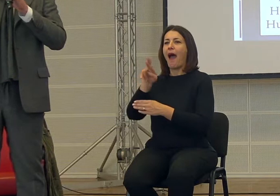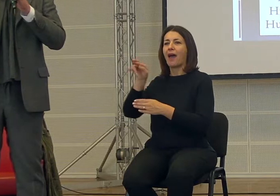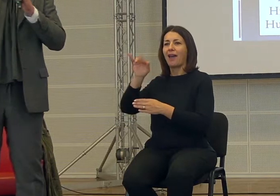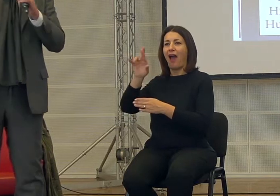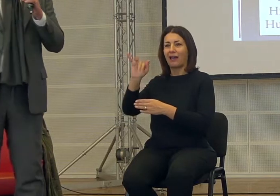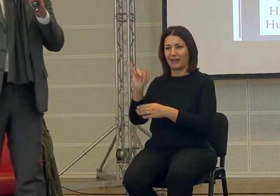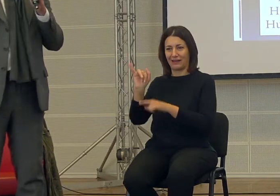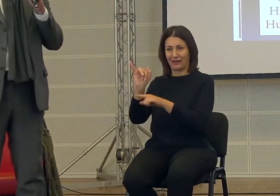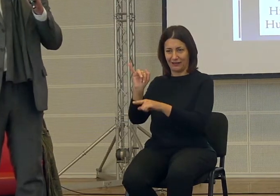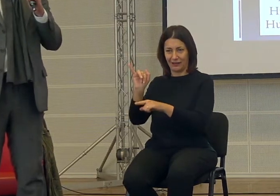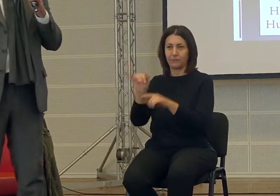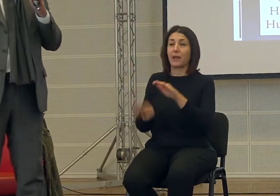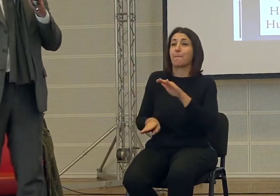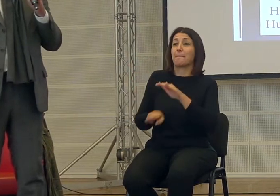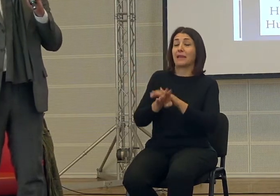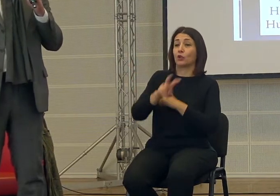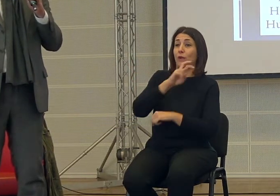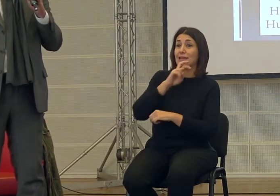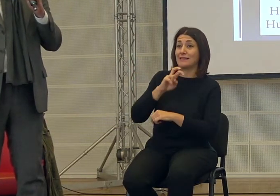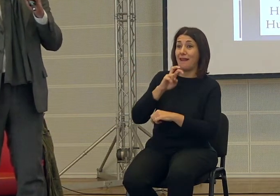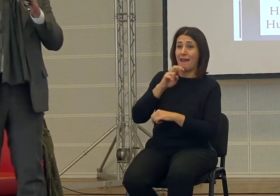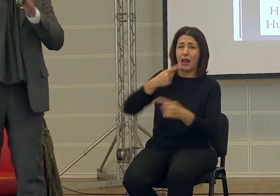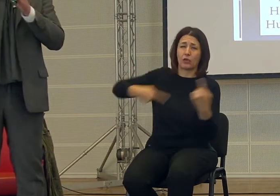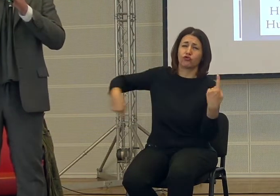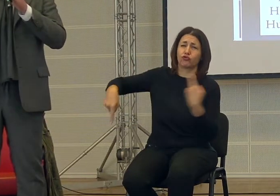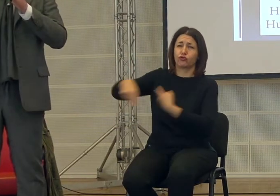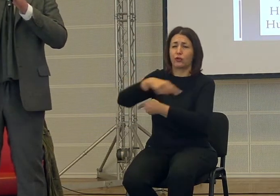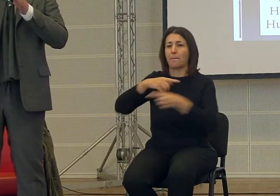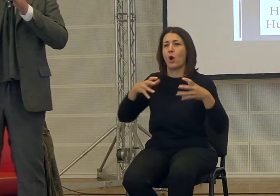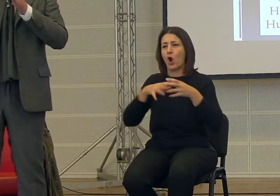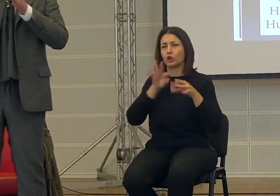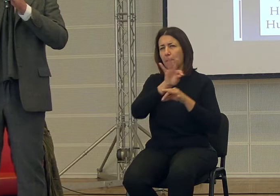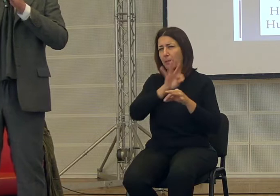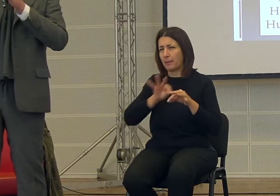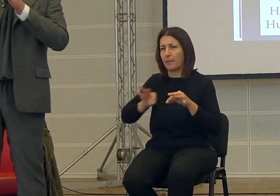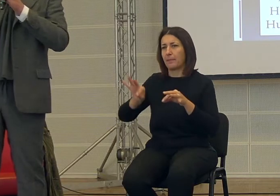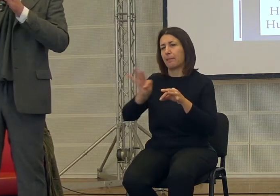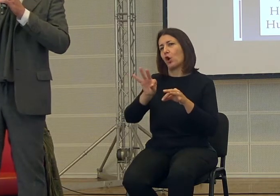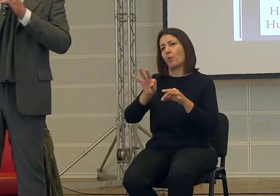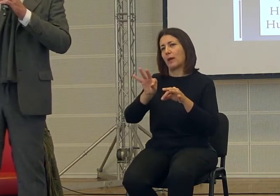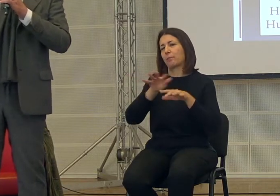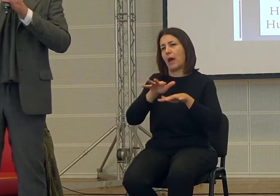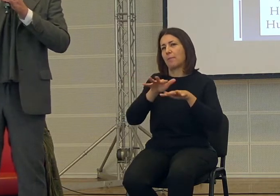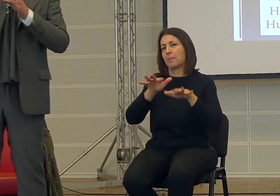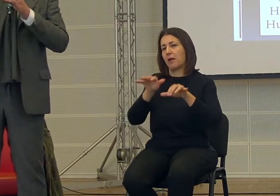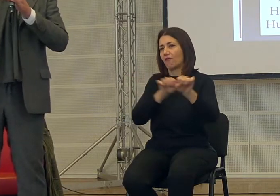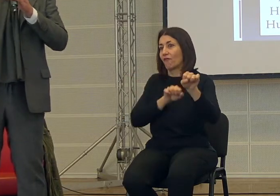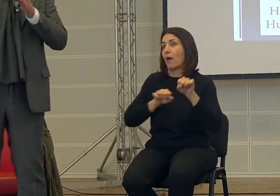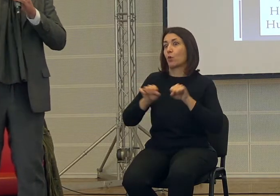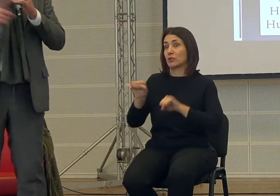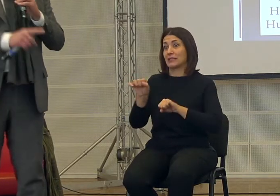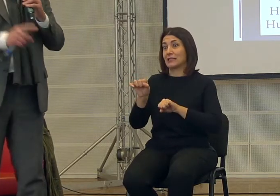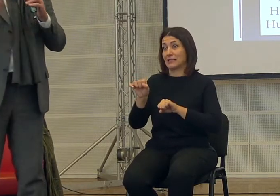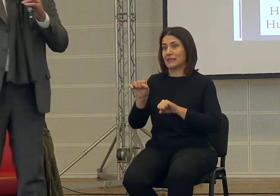partito da Israele ha fatto letteralmente il giro del pianeta come straordinario bestseller. Tra l'altro trovate lì non solo